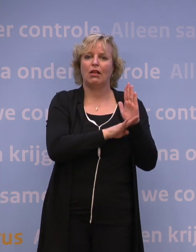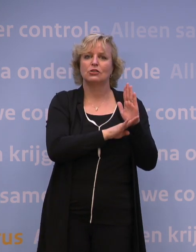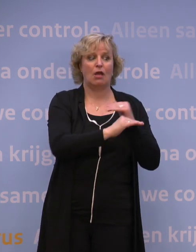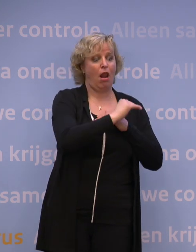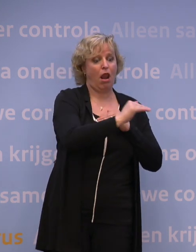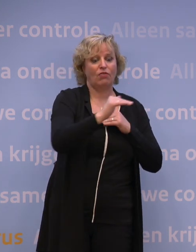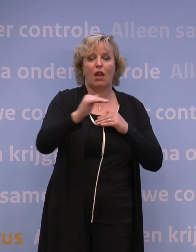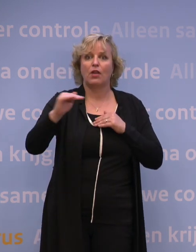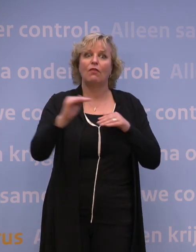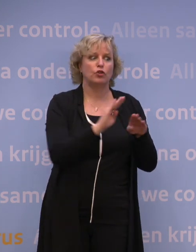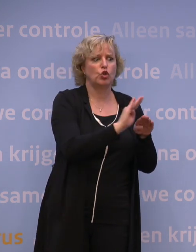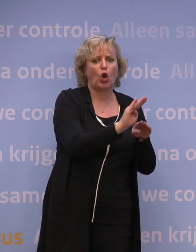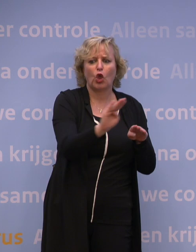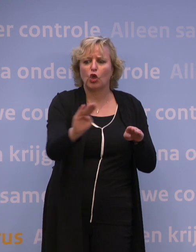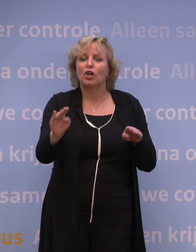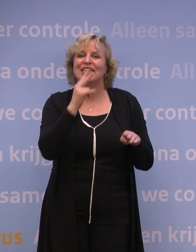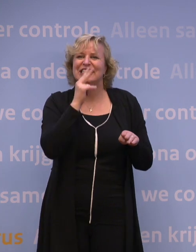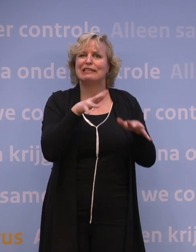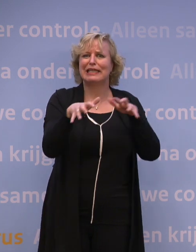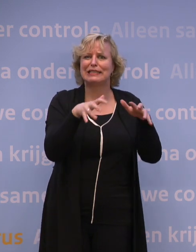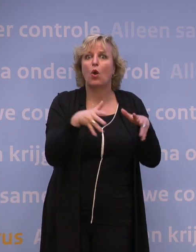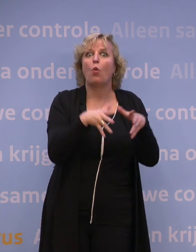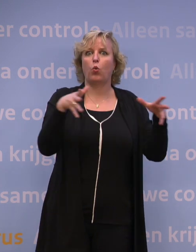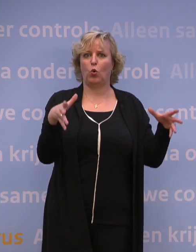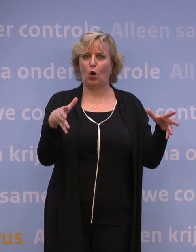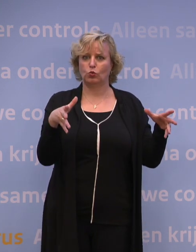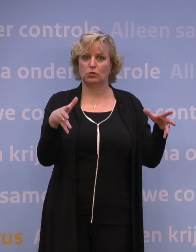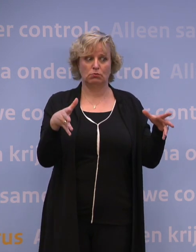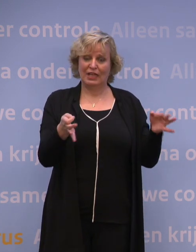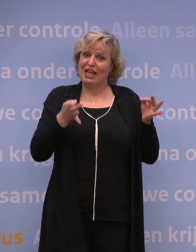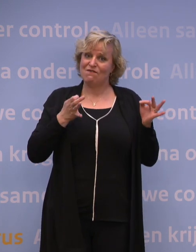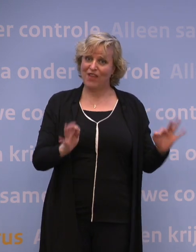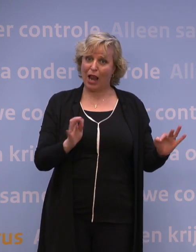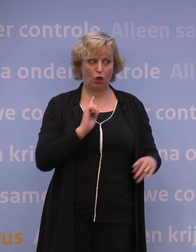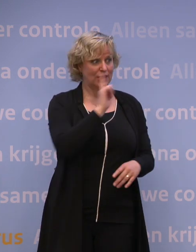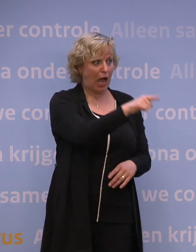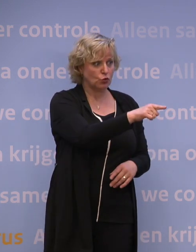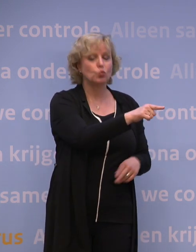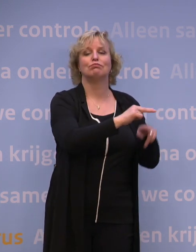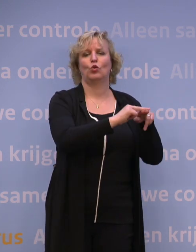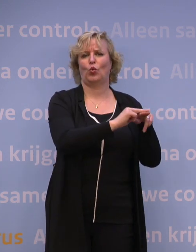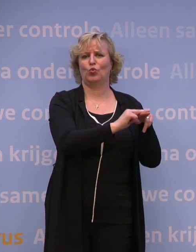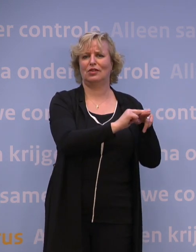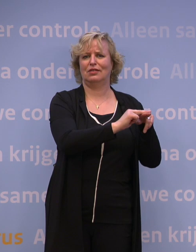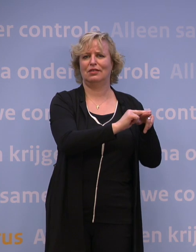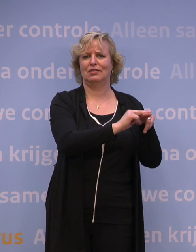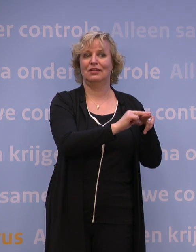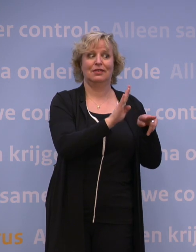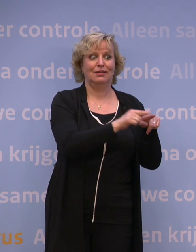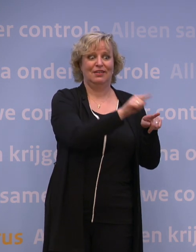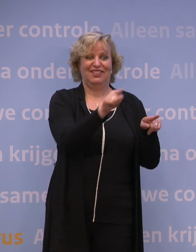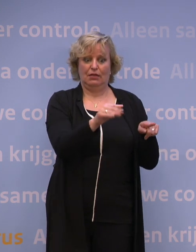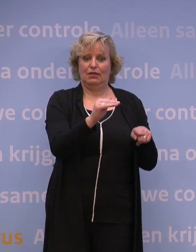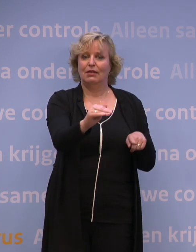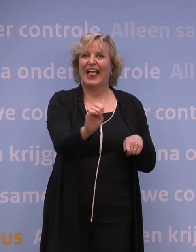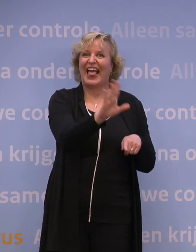hoe hoog het risiconiveau is in een land. Kun je er veilig heen, dan is een land groen. En ook als het land op geel